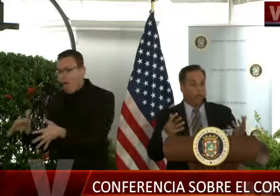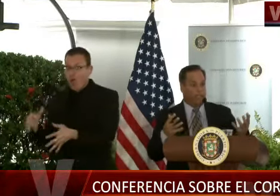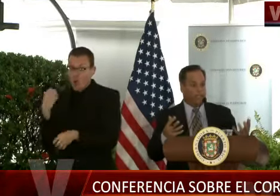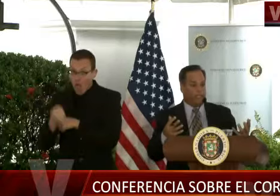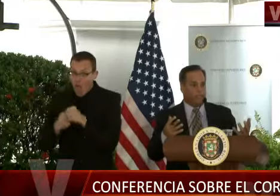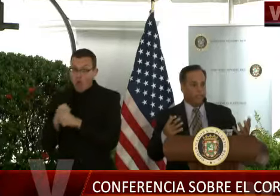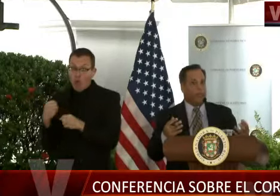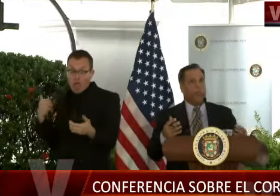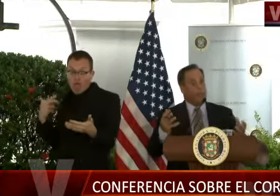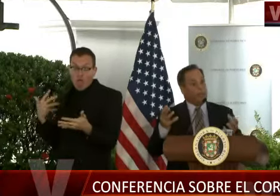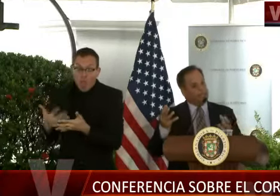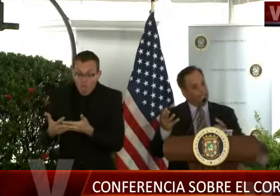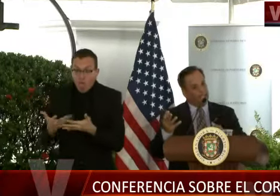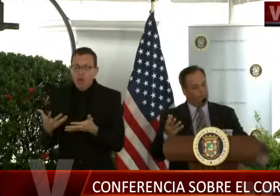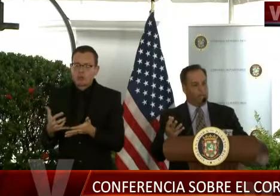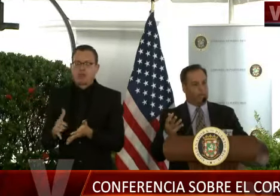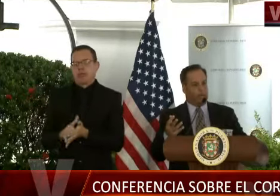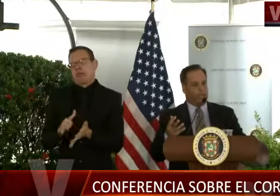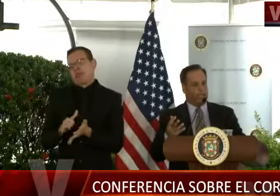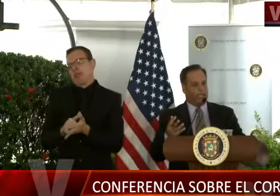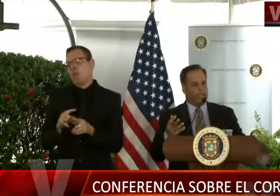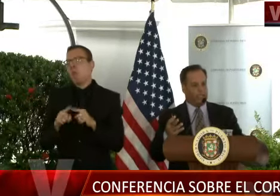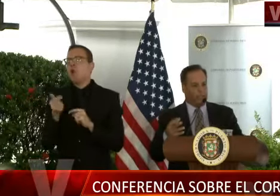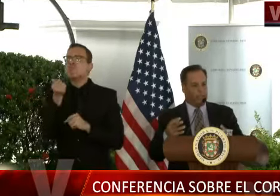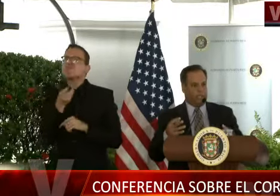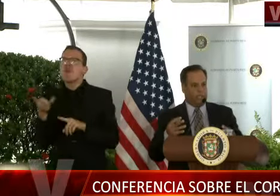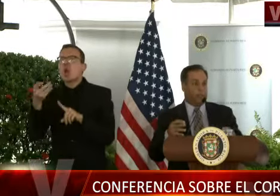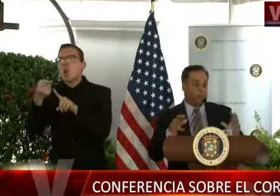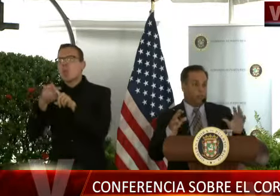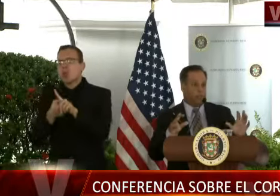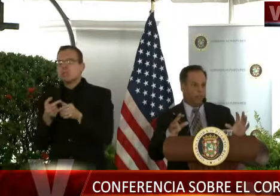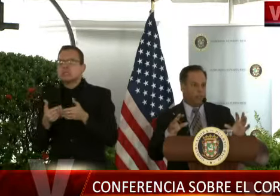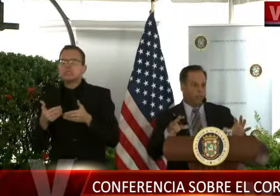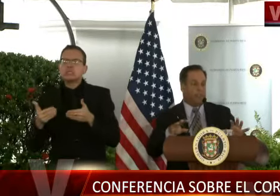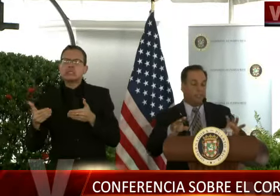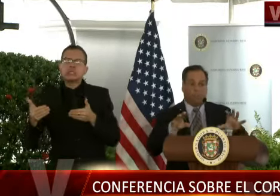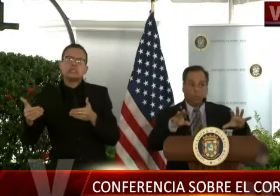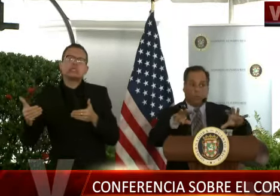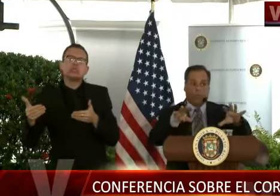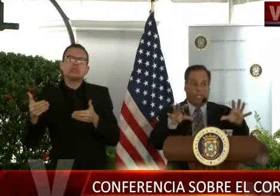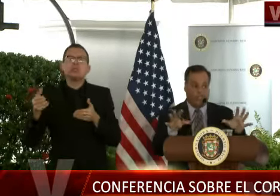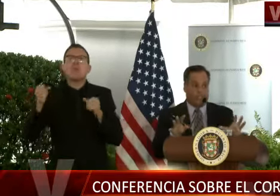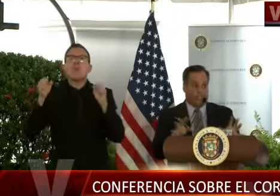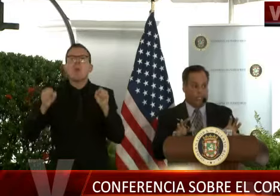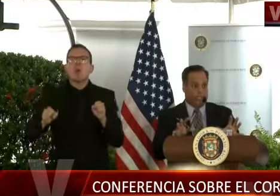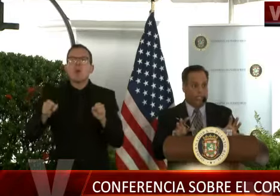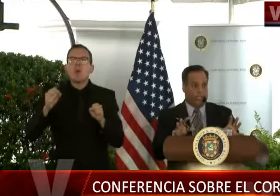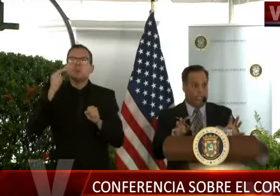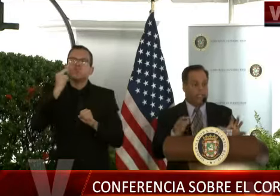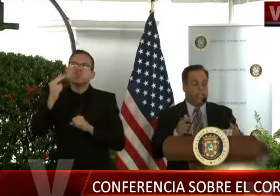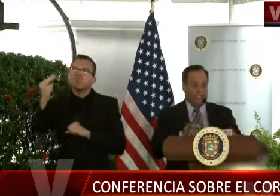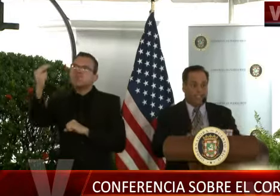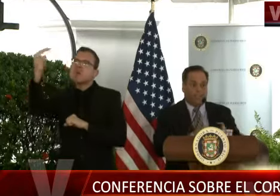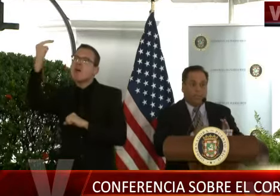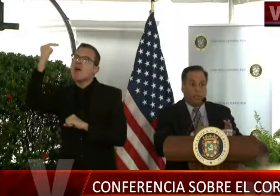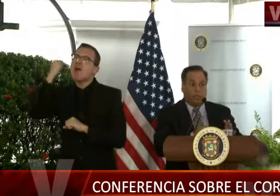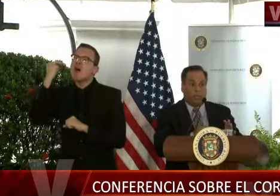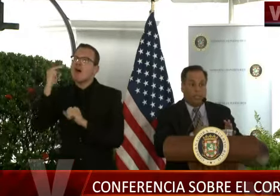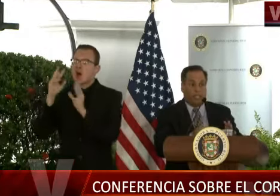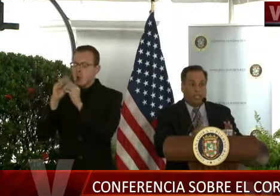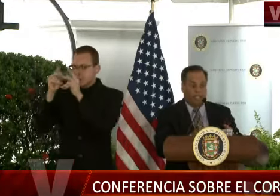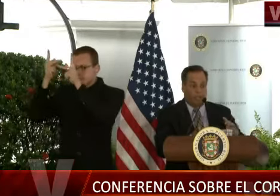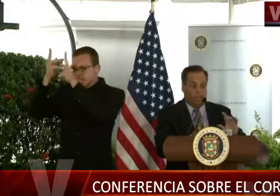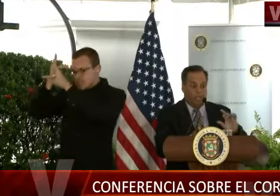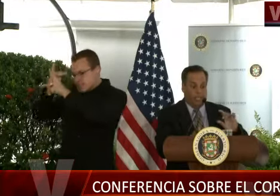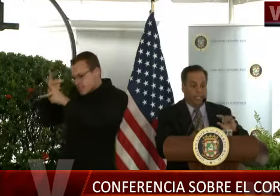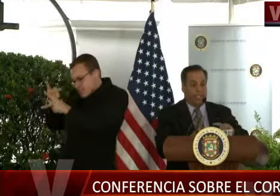uno o dos meses, una vez tengamos las pruebas aquí disponibles, pruebas suficientes para hacer un estudio a nivel nacional, ¿verdad? Y ese estudio